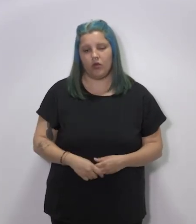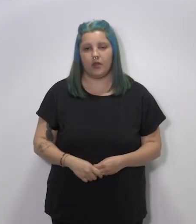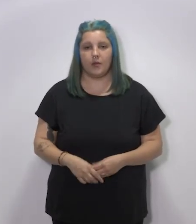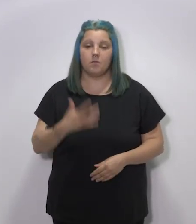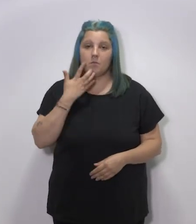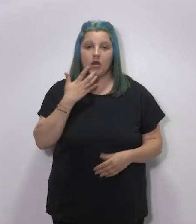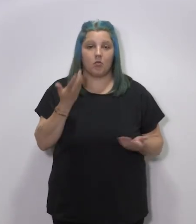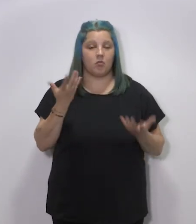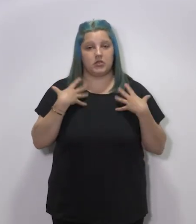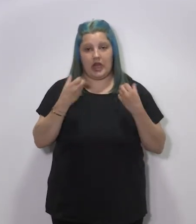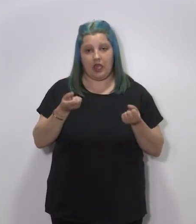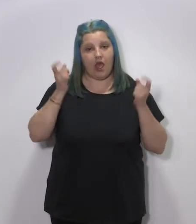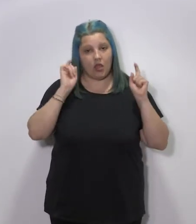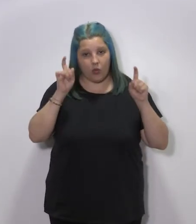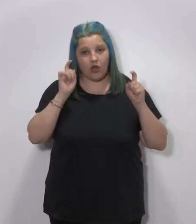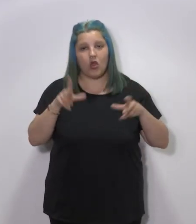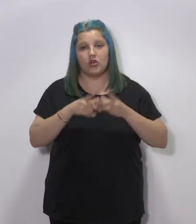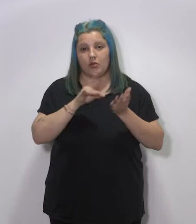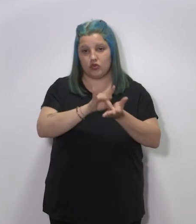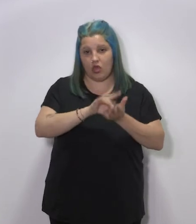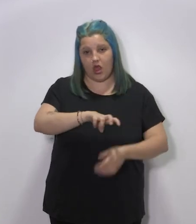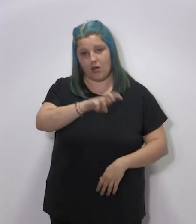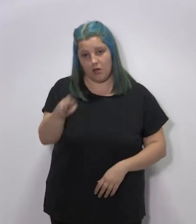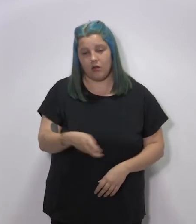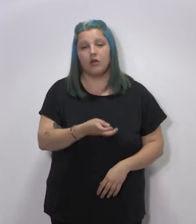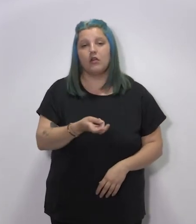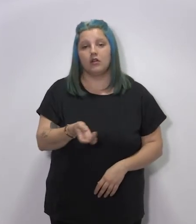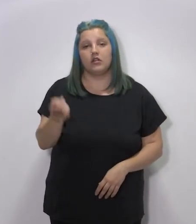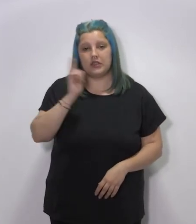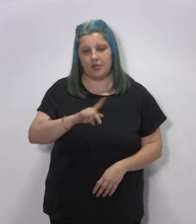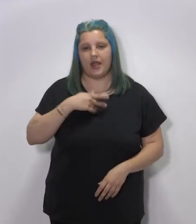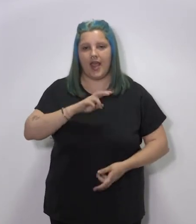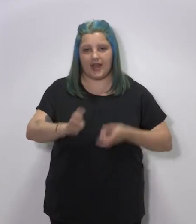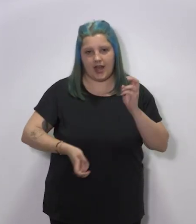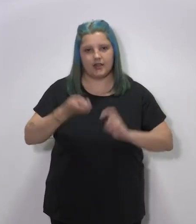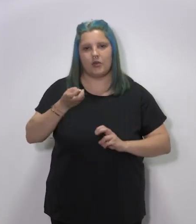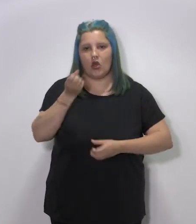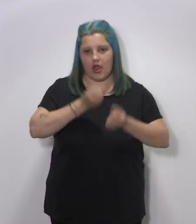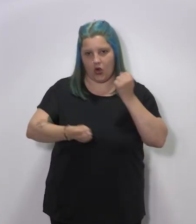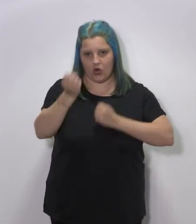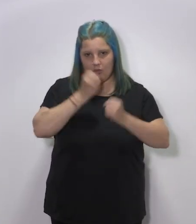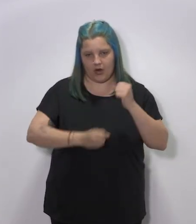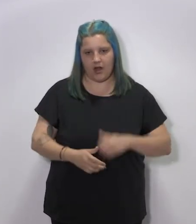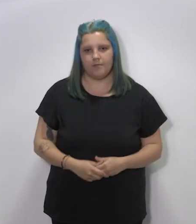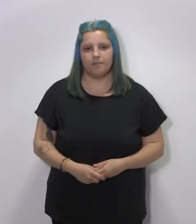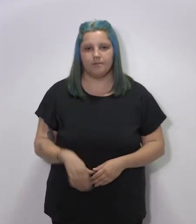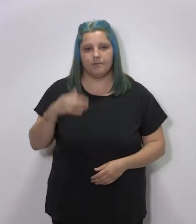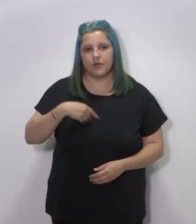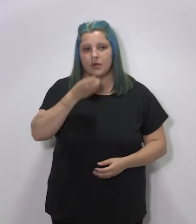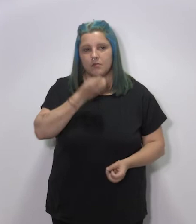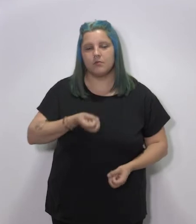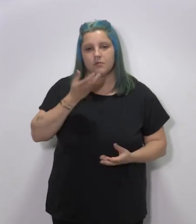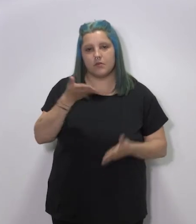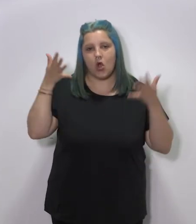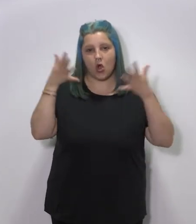dirigidos en el ámbito de la sanidad, de la educación, de los servicios sociales, pero también de la reactivación económica. Les